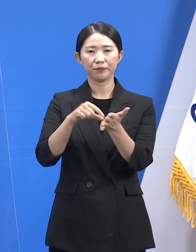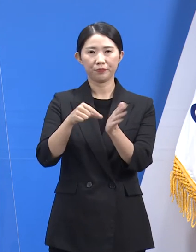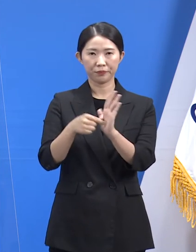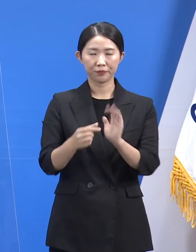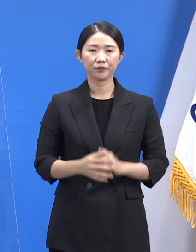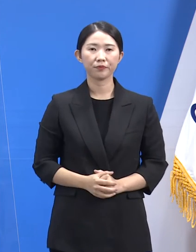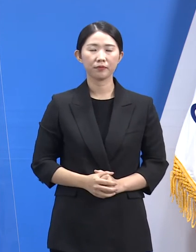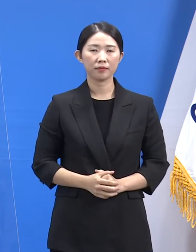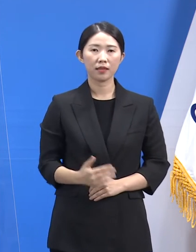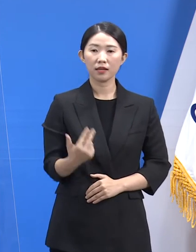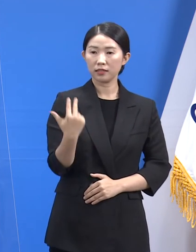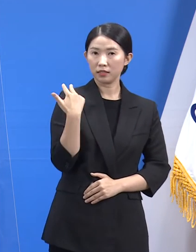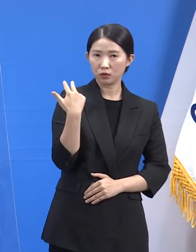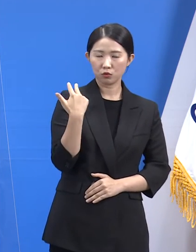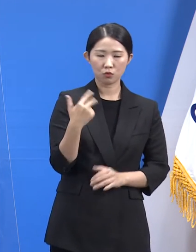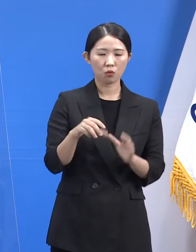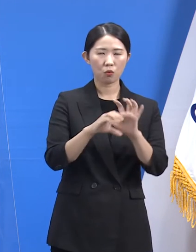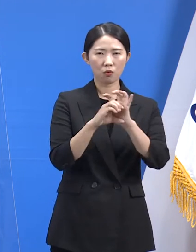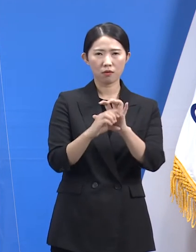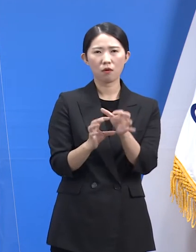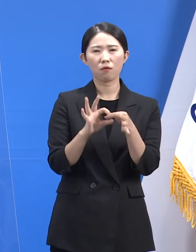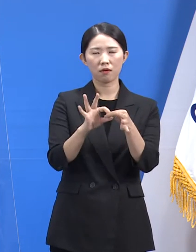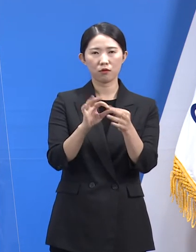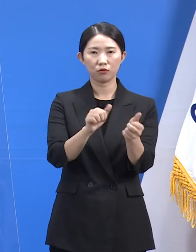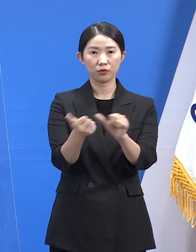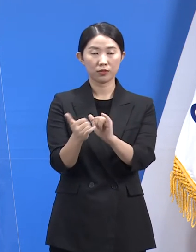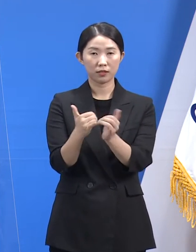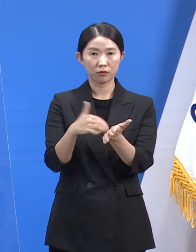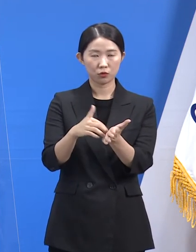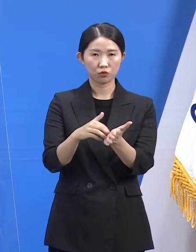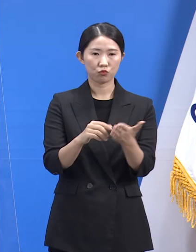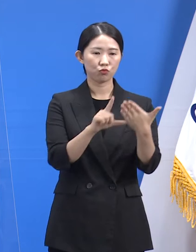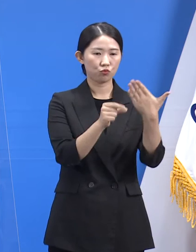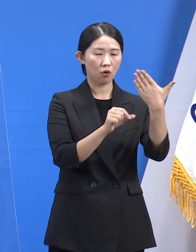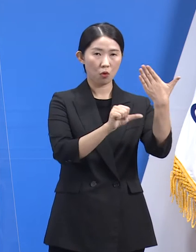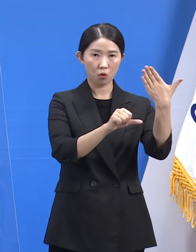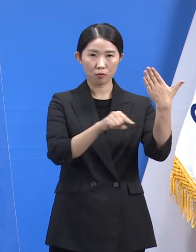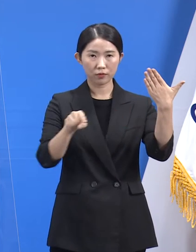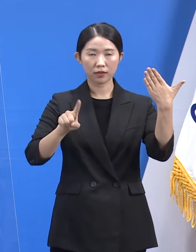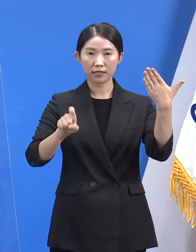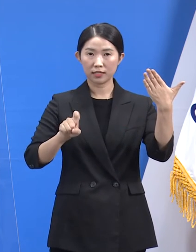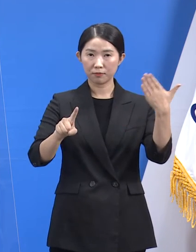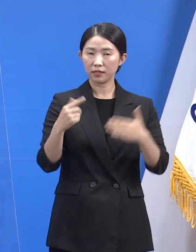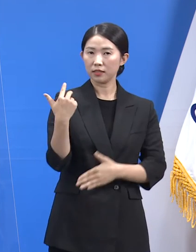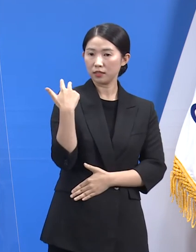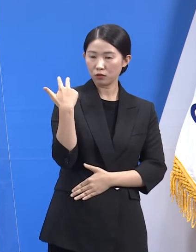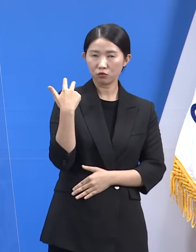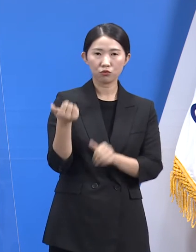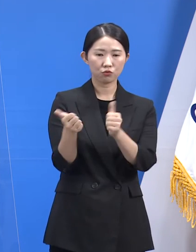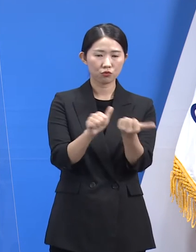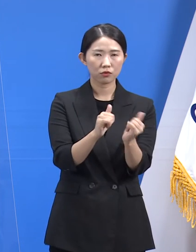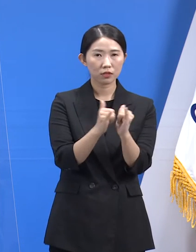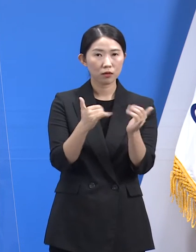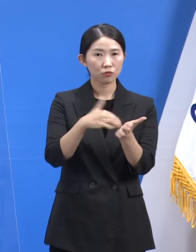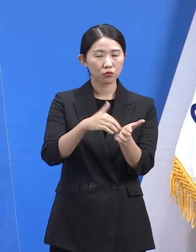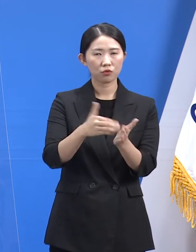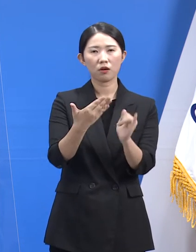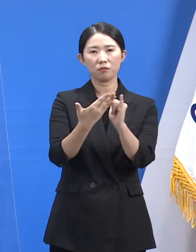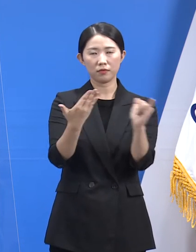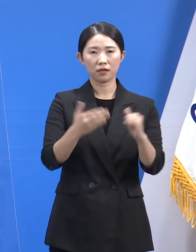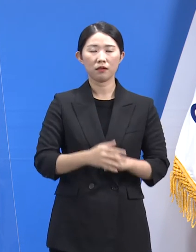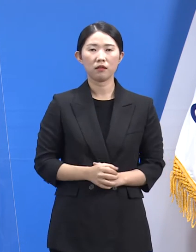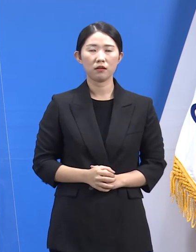지난주 코로나19 사망자 현황입니다. 9월 5일부터 9월 11일까지 한 주간 도내 사망자는 9명입니다.